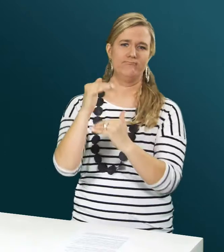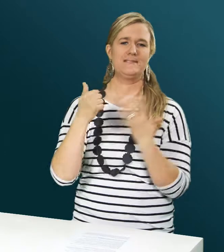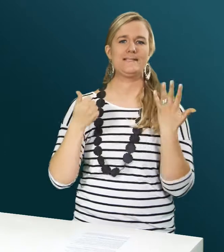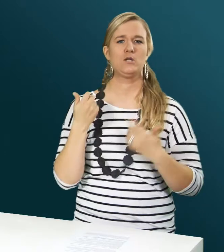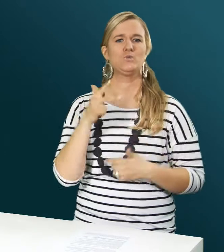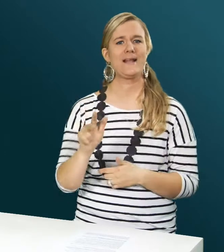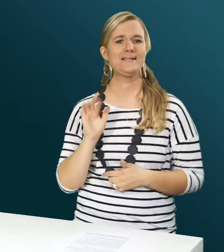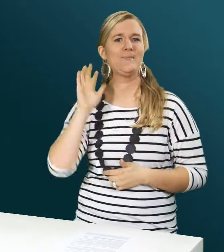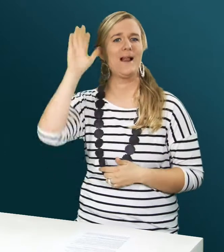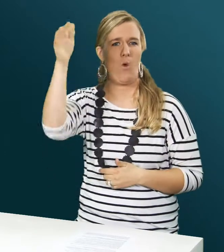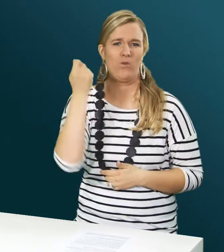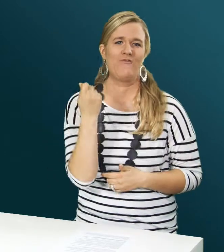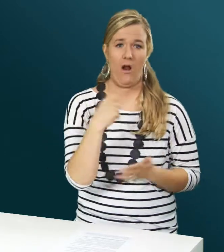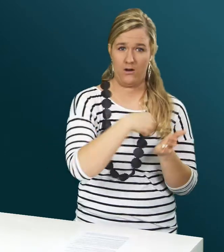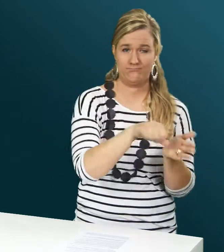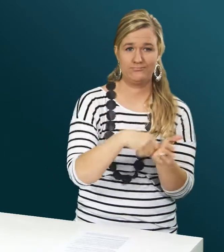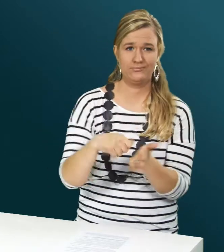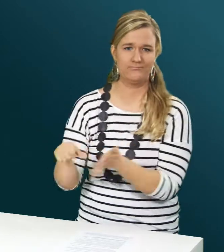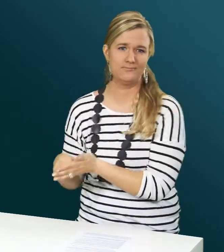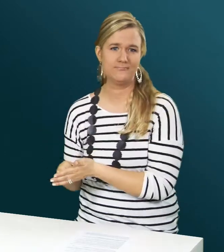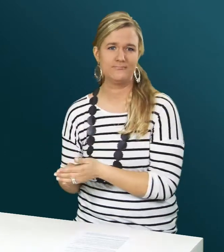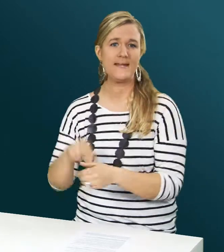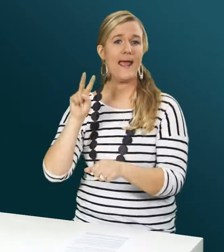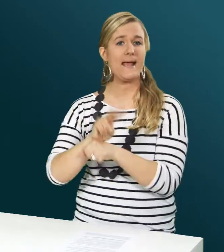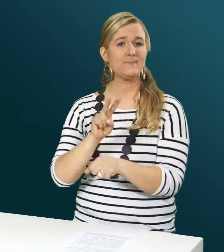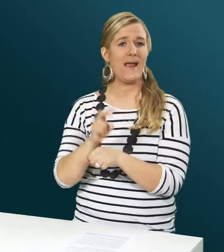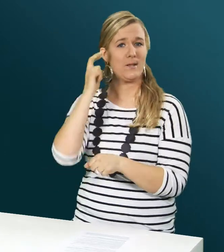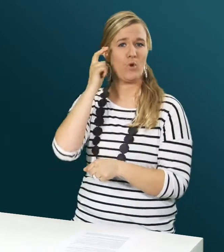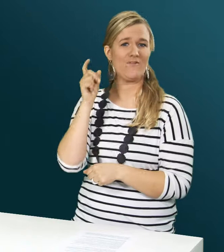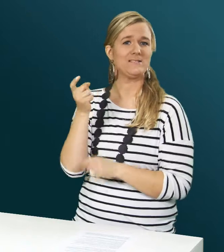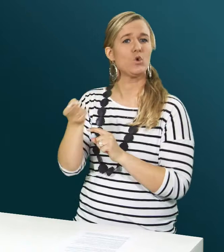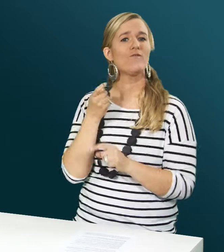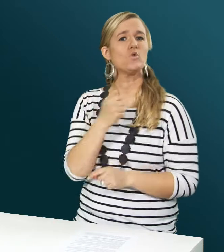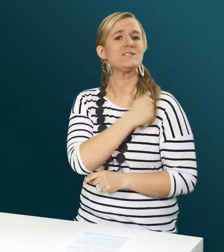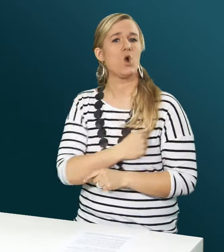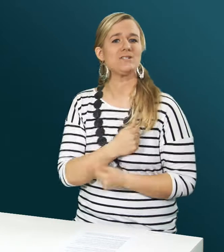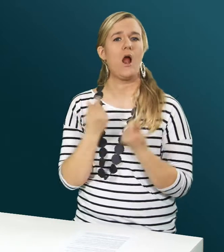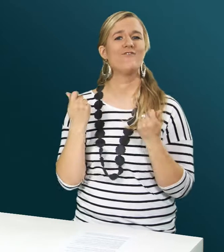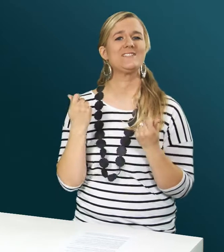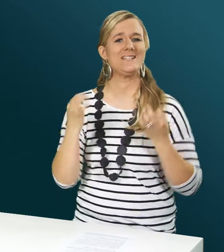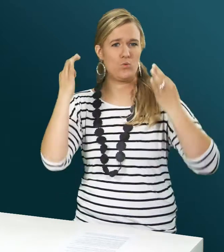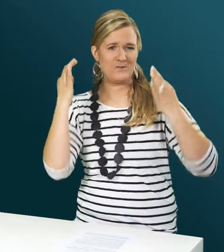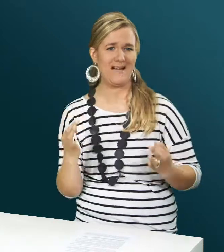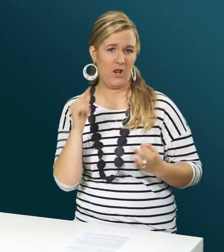von 36 Millionen Franken erstellt. Experten wie die Professorin für Sozialversicherungsrecht,